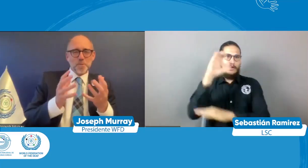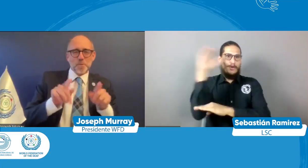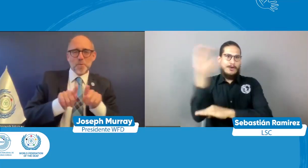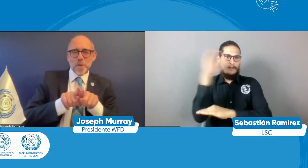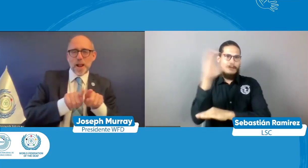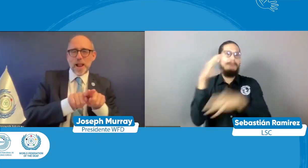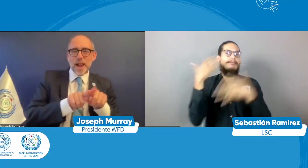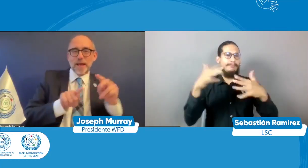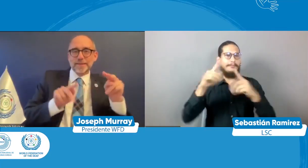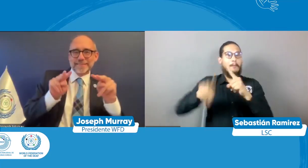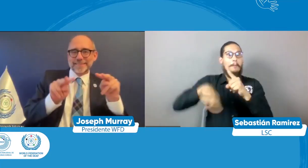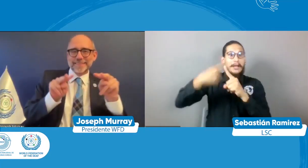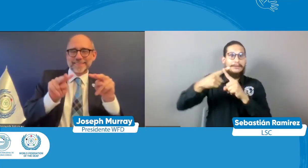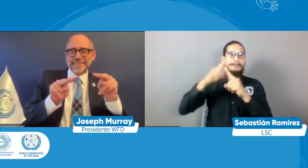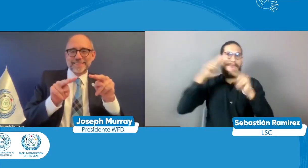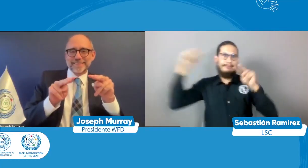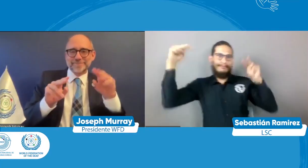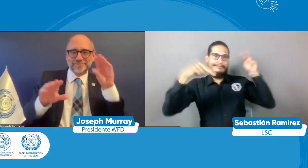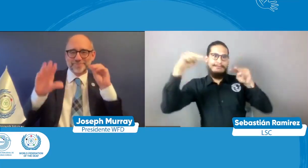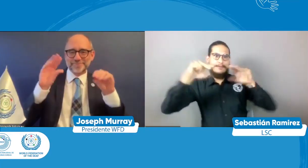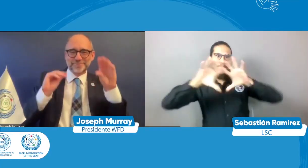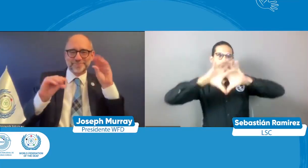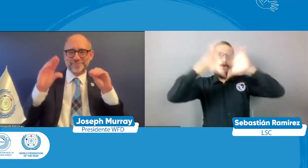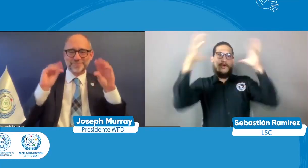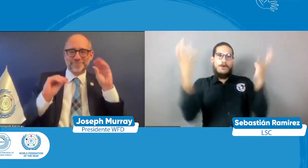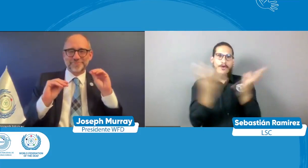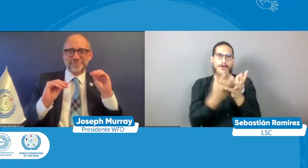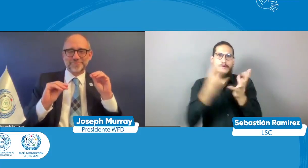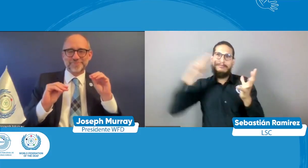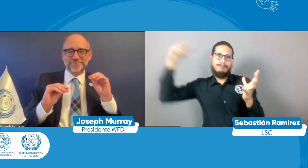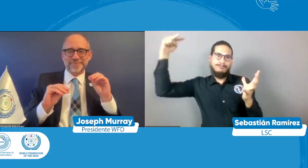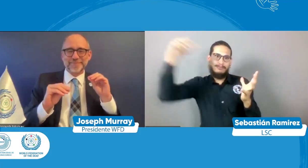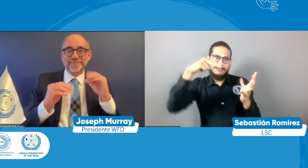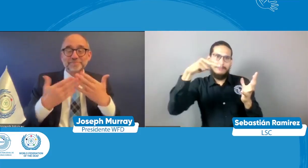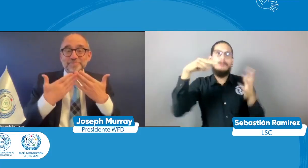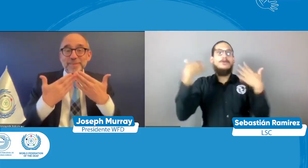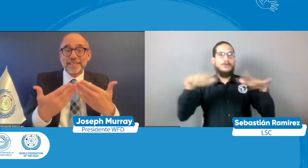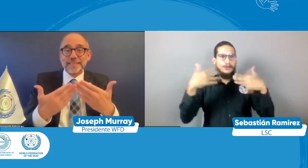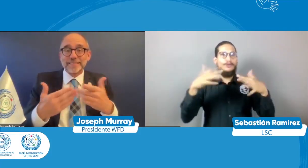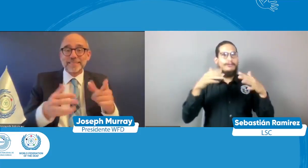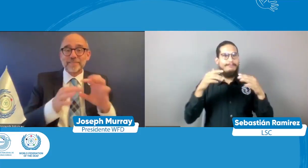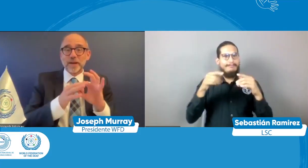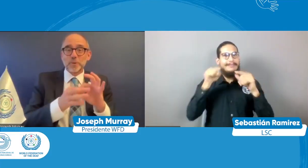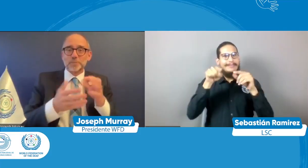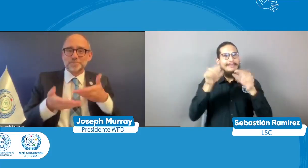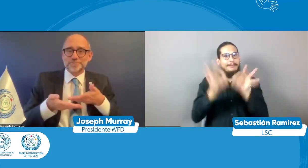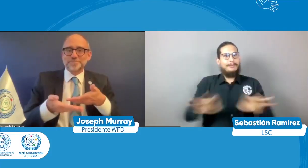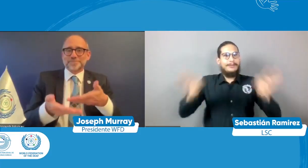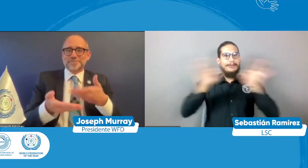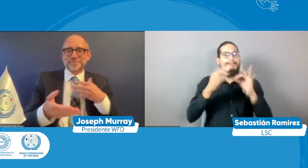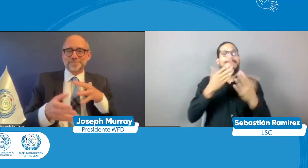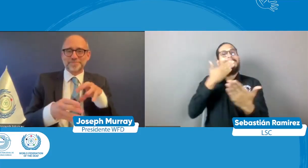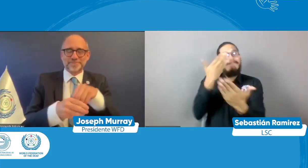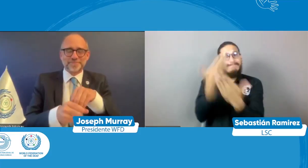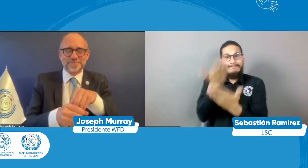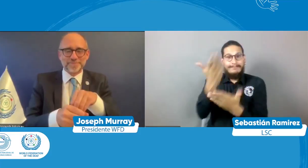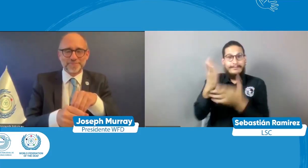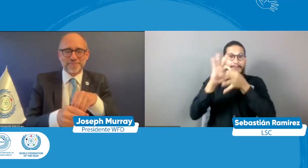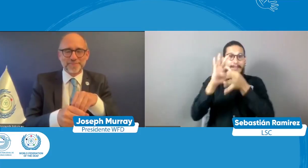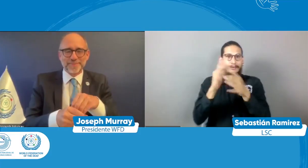colombiana y de hecho también para todas las personas sordas del mundo que pueden estar viéndonos hoy gracias por